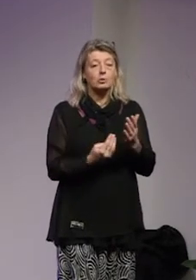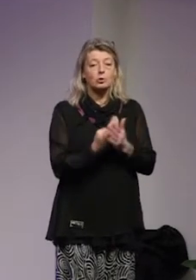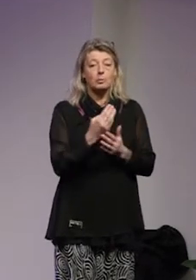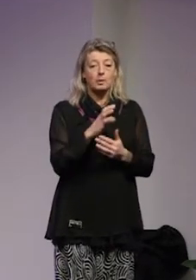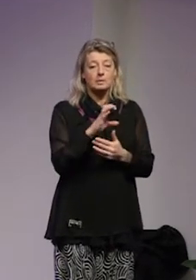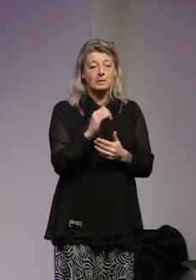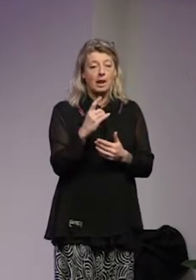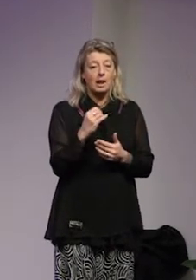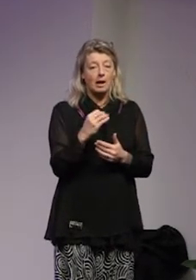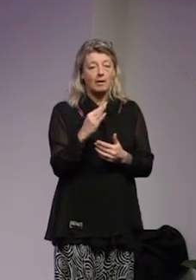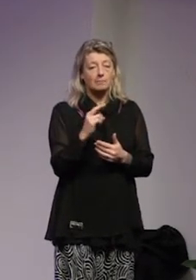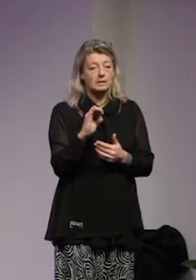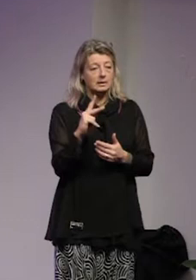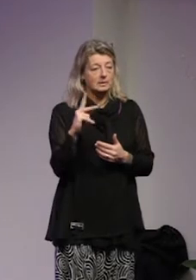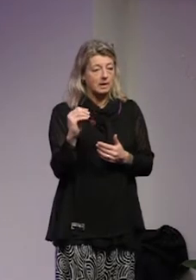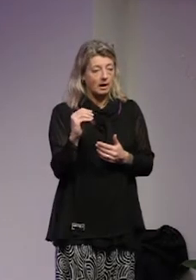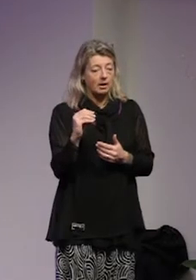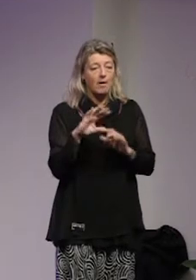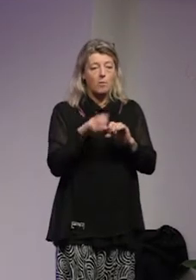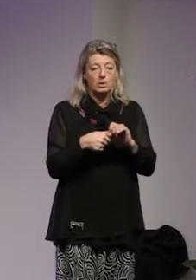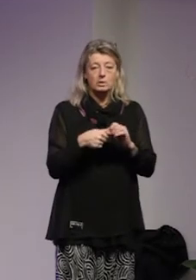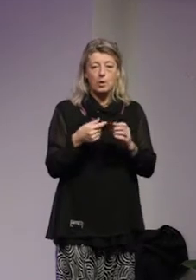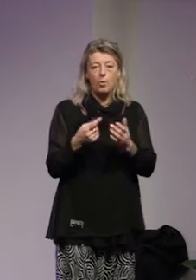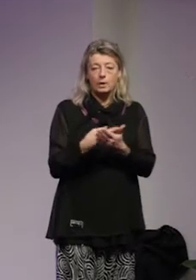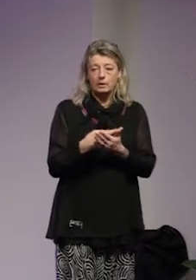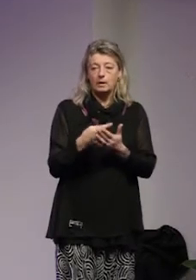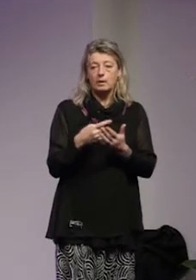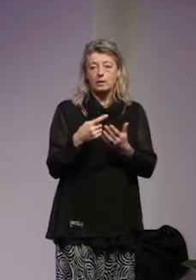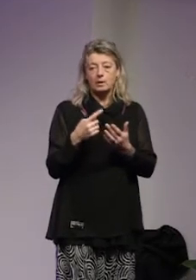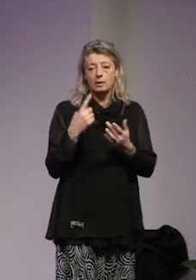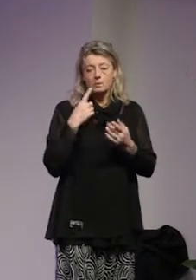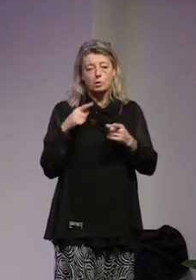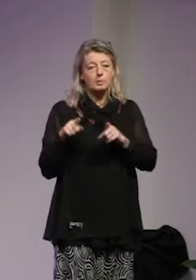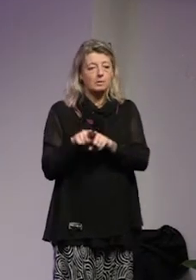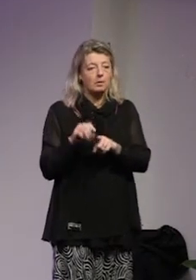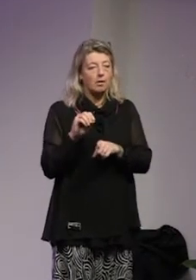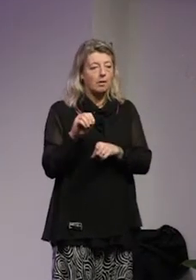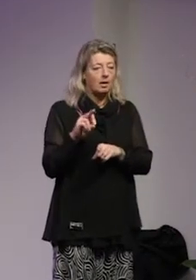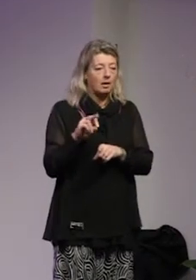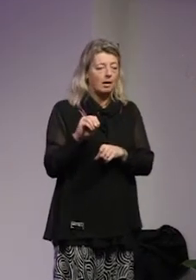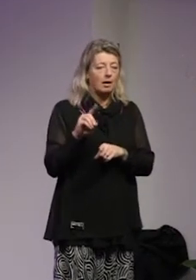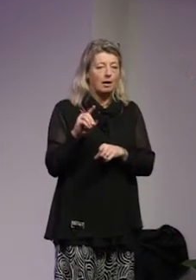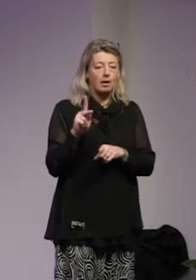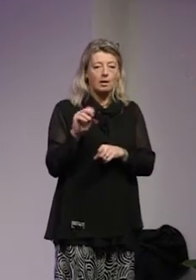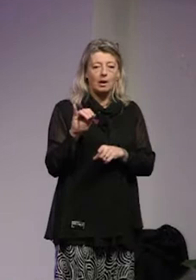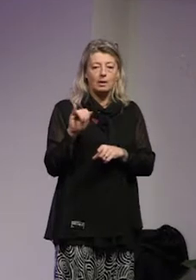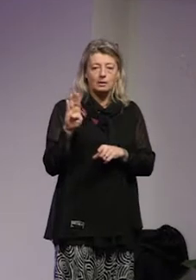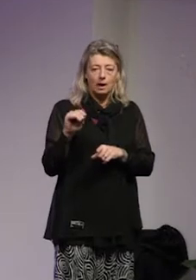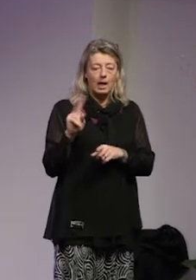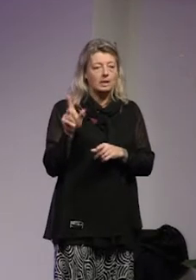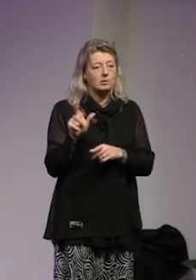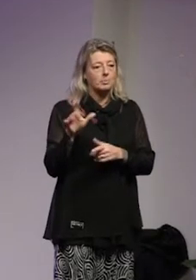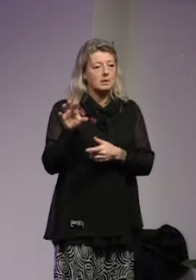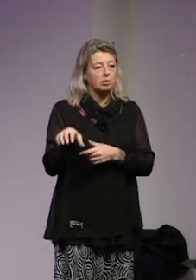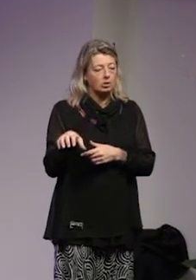salafitiska våldsorienterade sympatisörer till Al-Qaida eller den islamiska staten